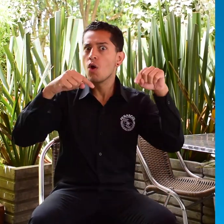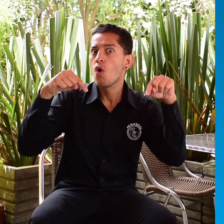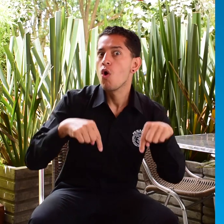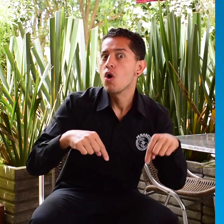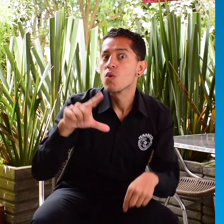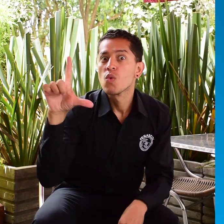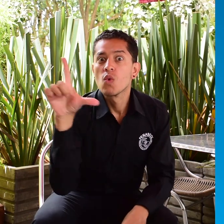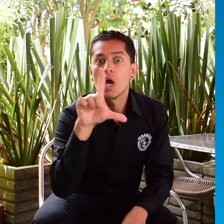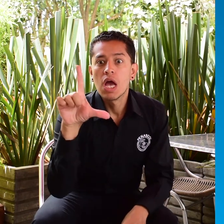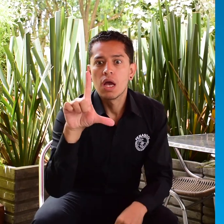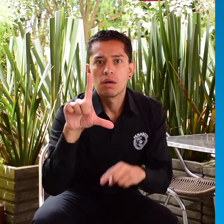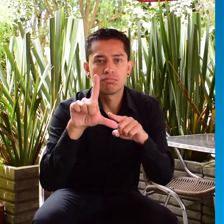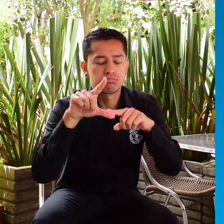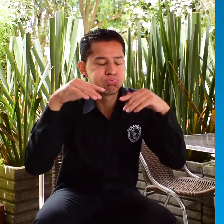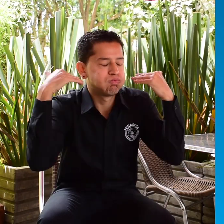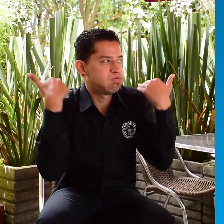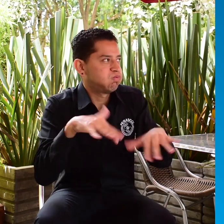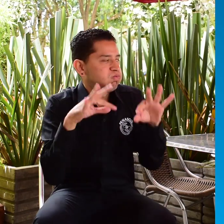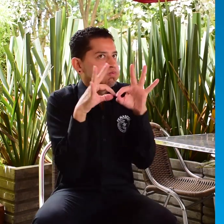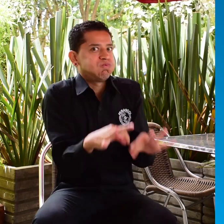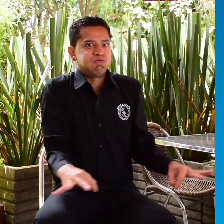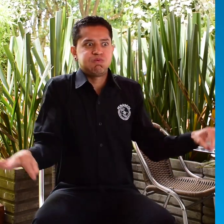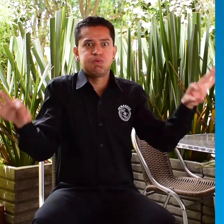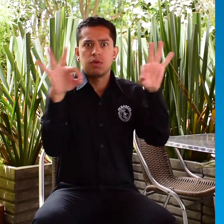Para hoy lunes tenemos un tema de gran importancia